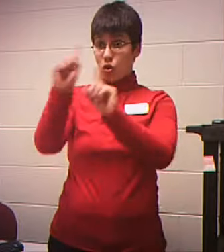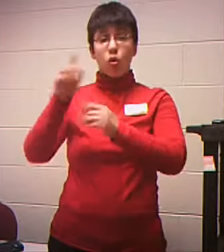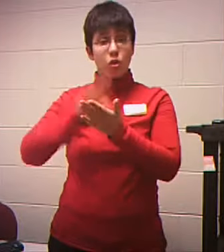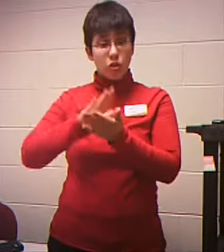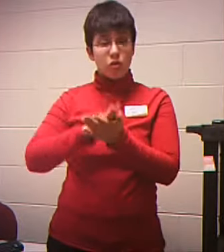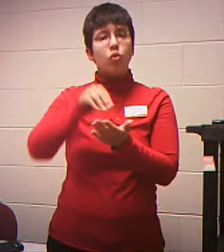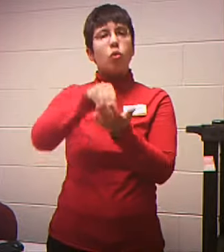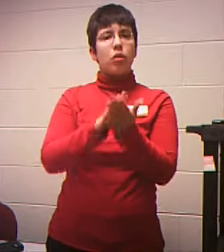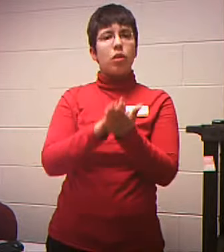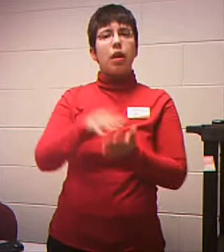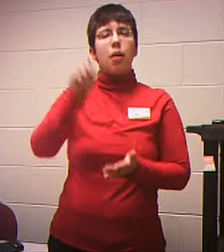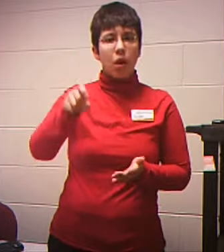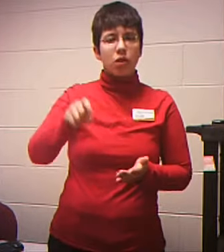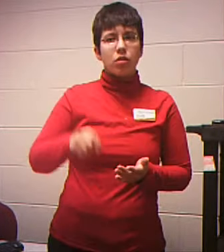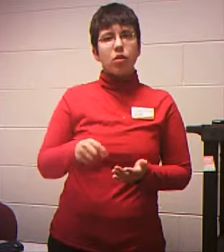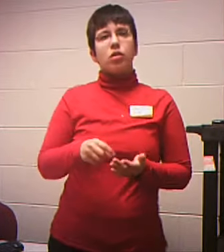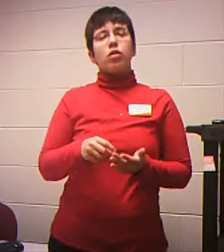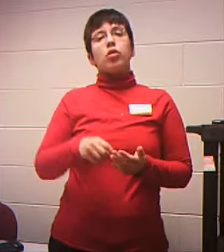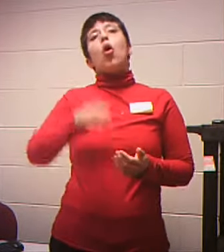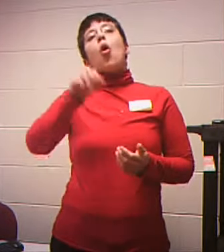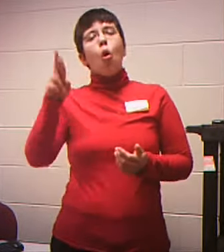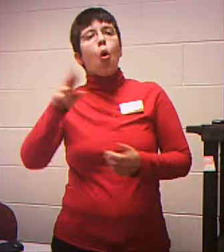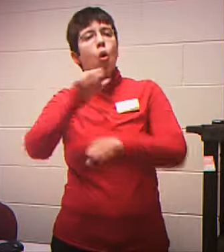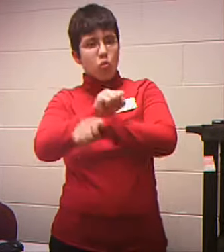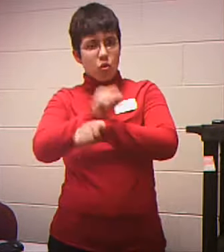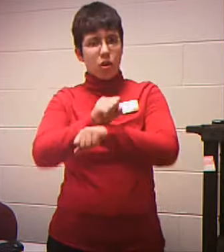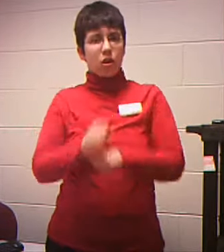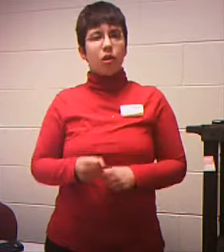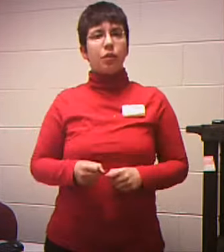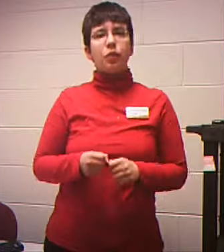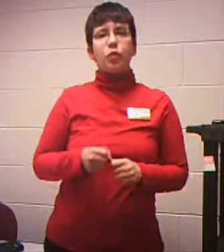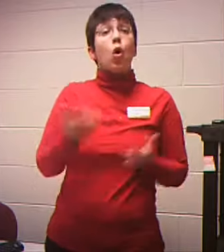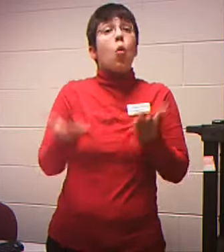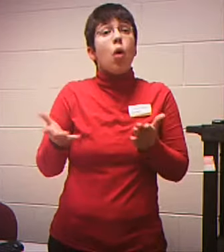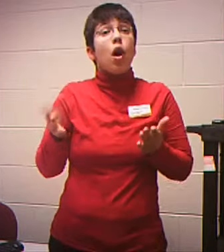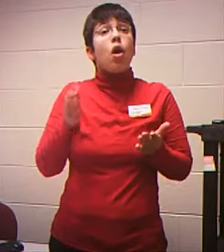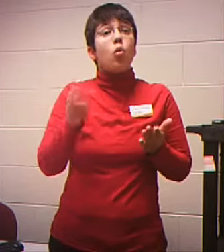Employment Or school Whether you had Any income Okay next